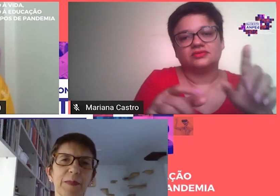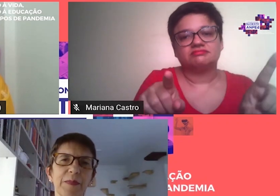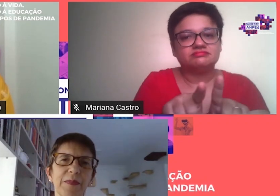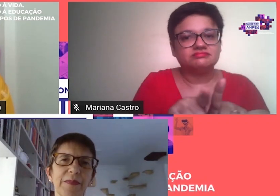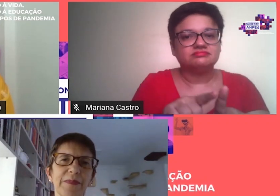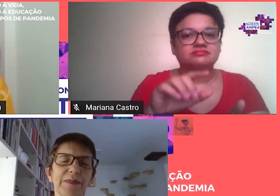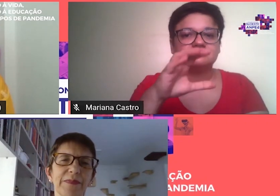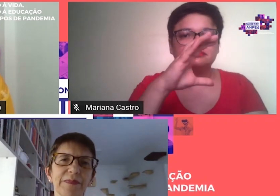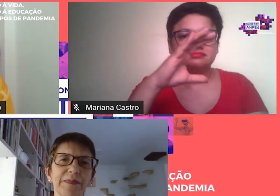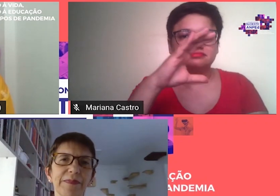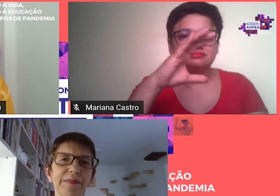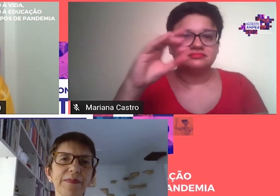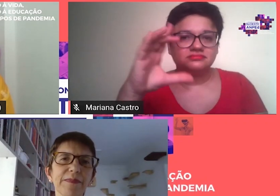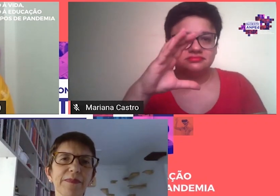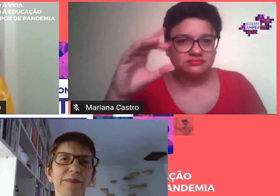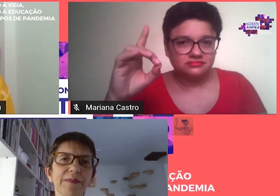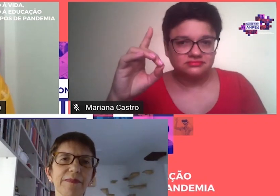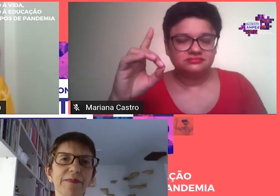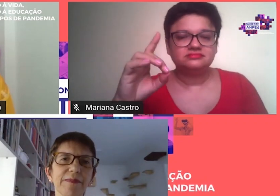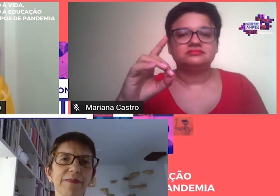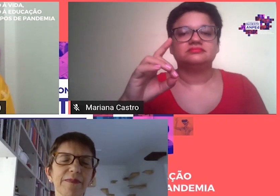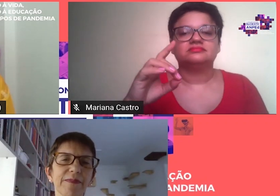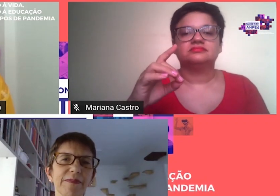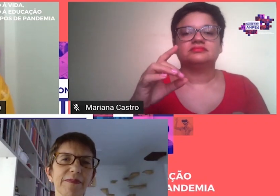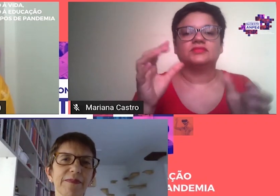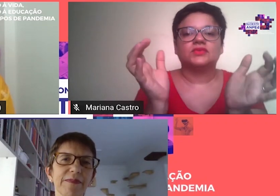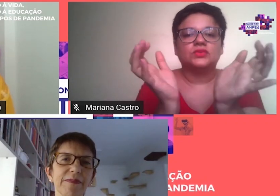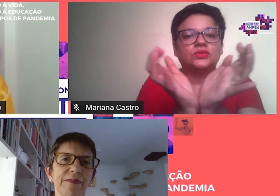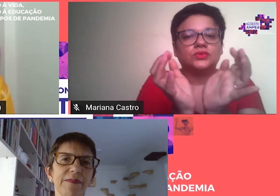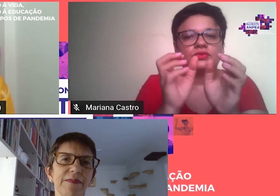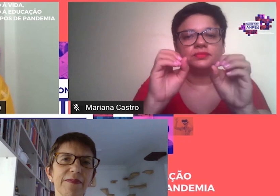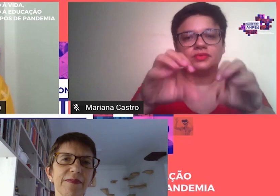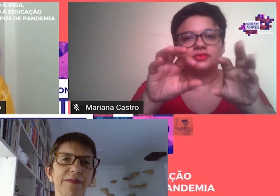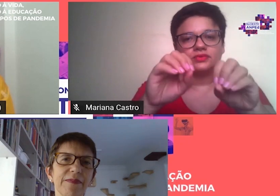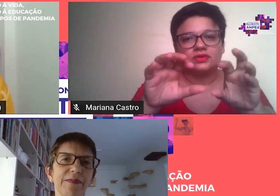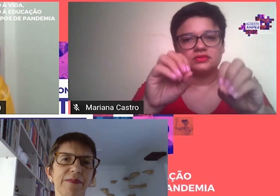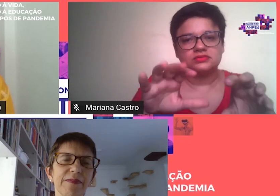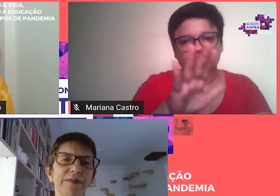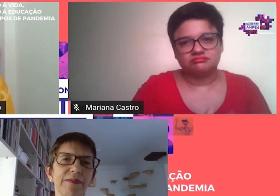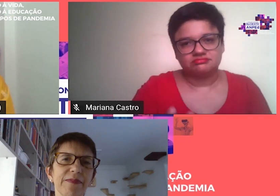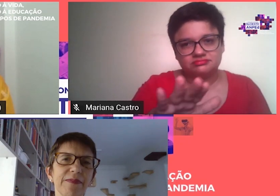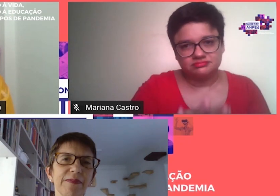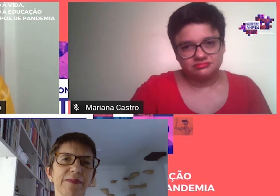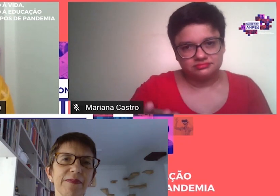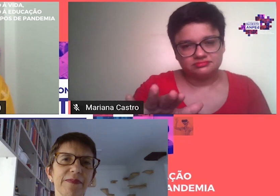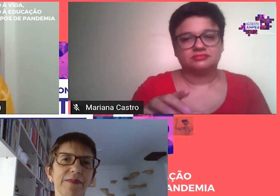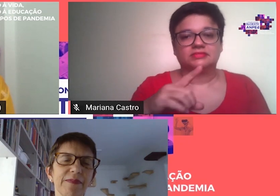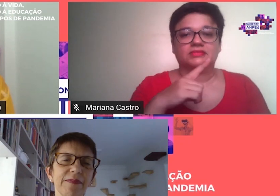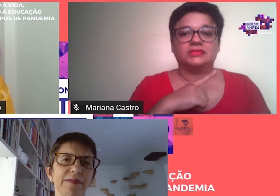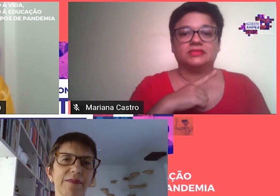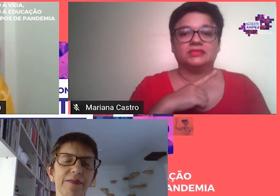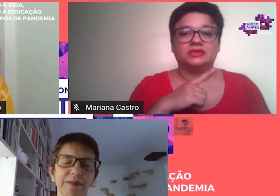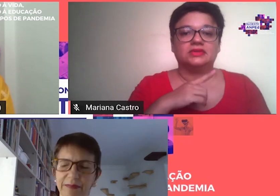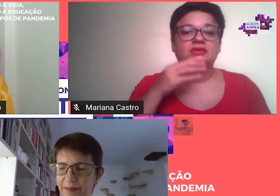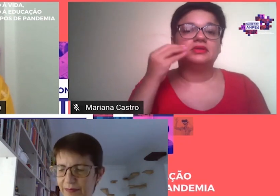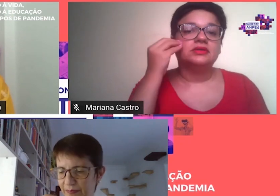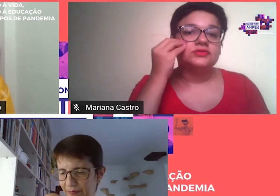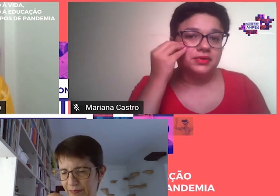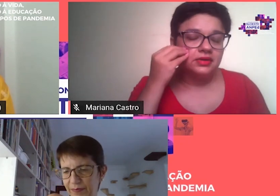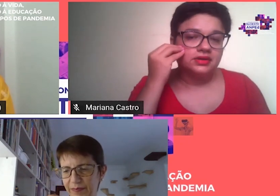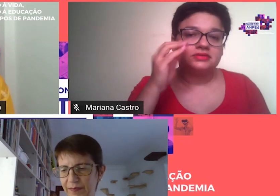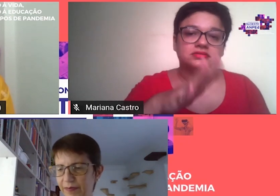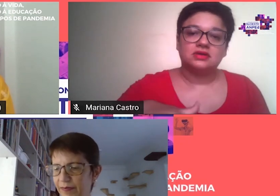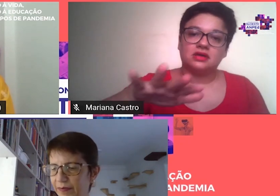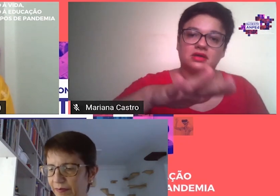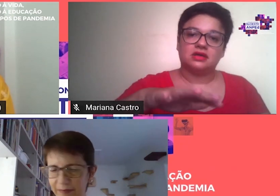o núcleo de educação infantil, o NED-UFES. Tem experiência na área de educação, com